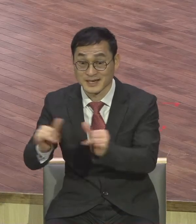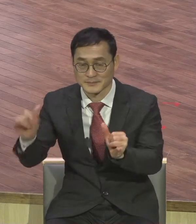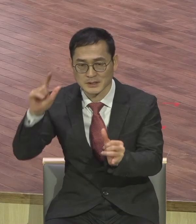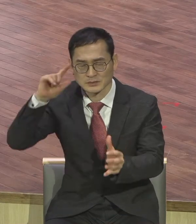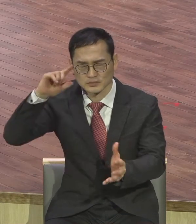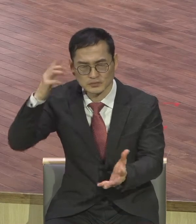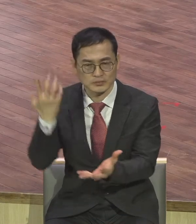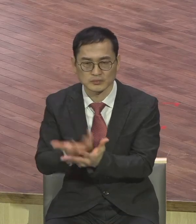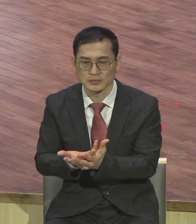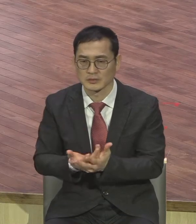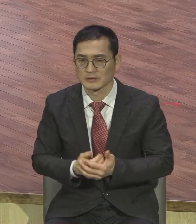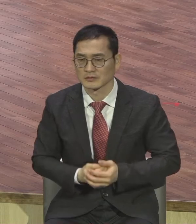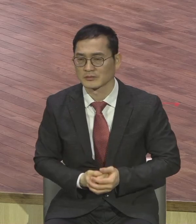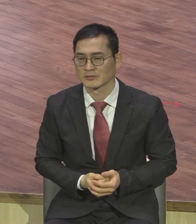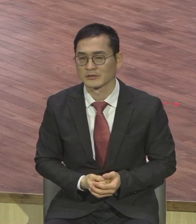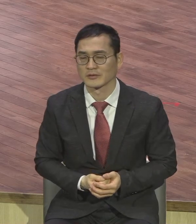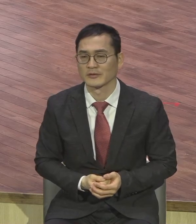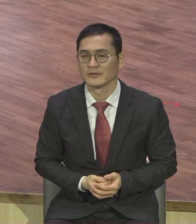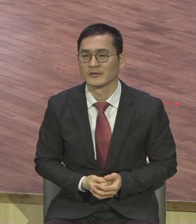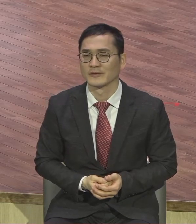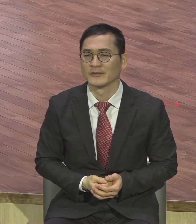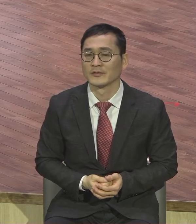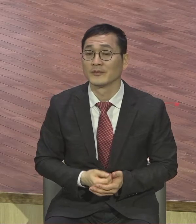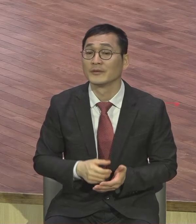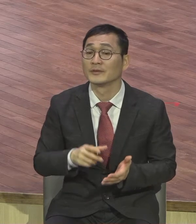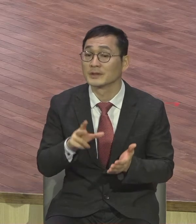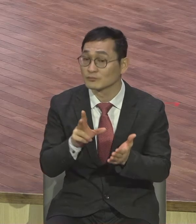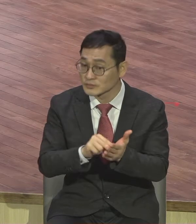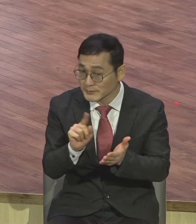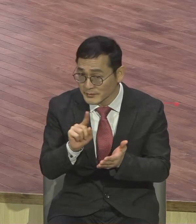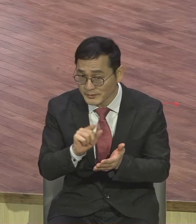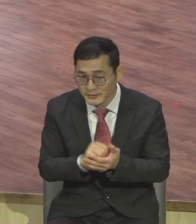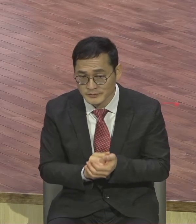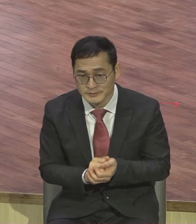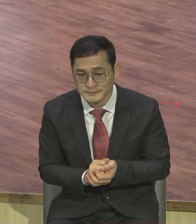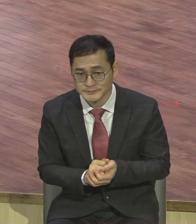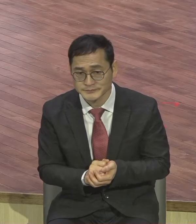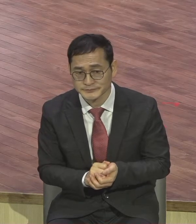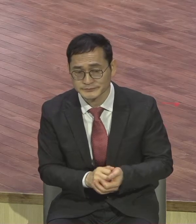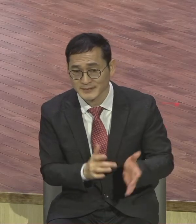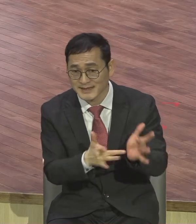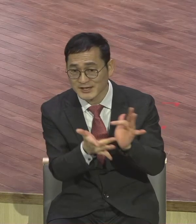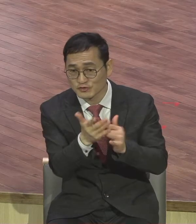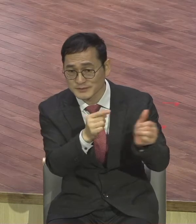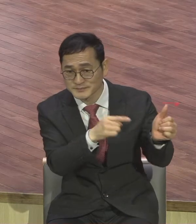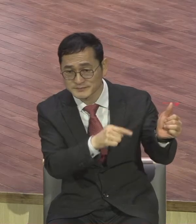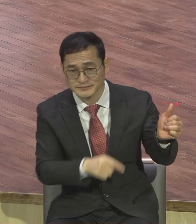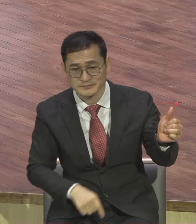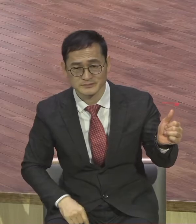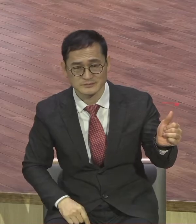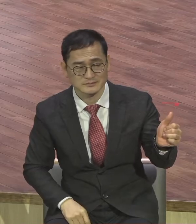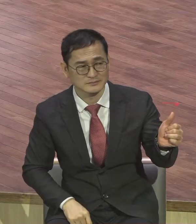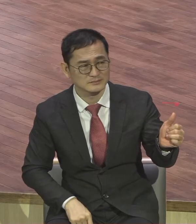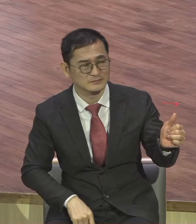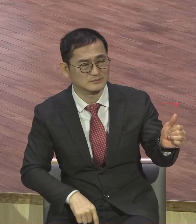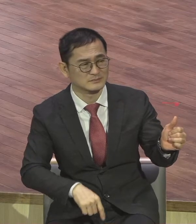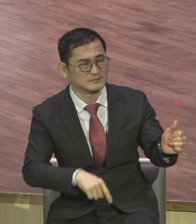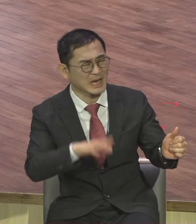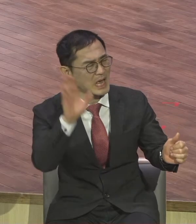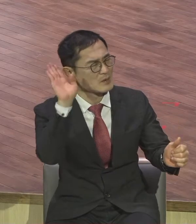문제가 뭐냐 이들이 예수님을 쫓아낸 거예요 배척을 그 동네에서 나가라